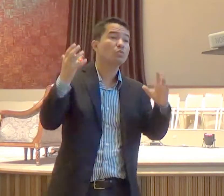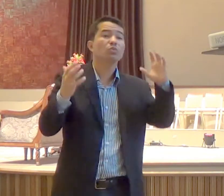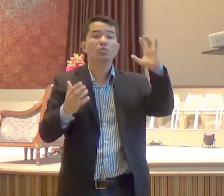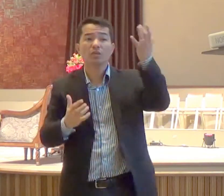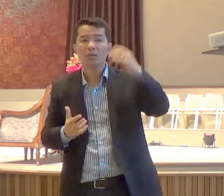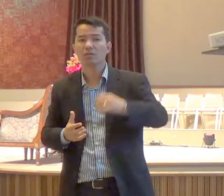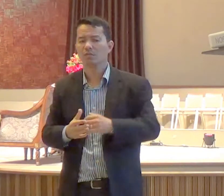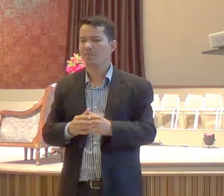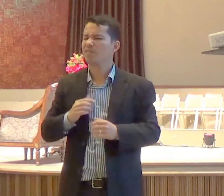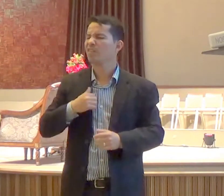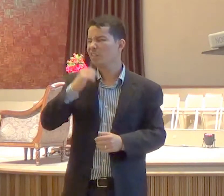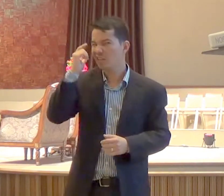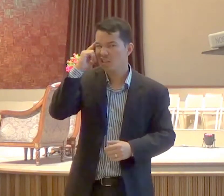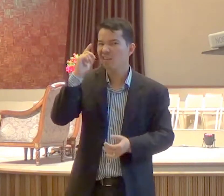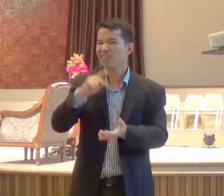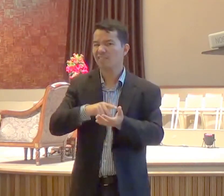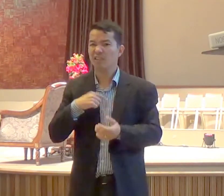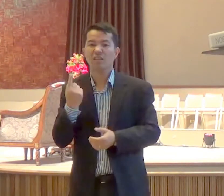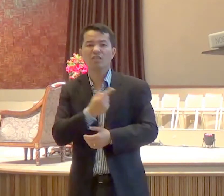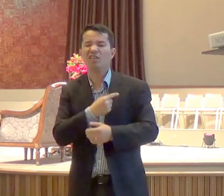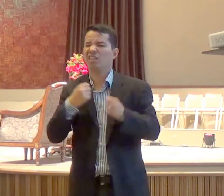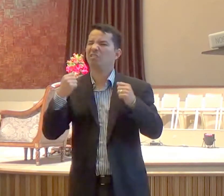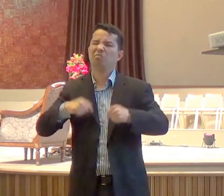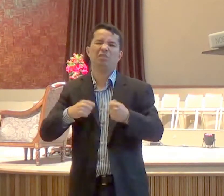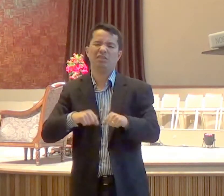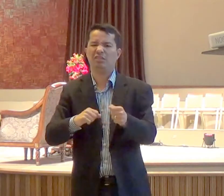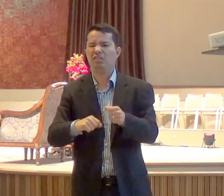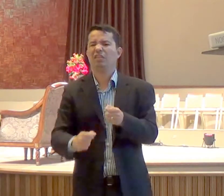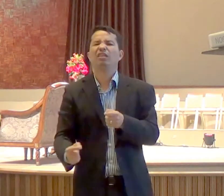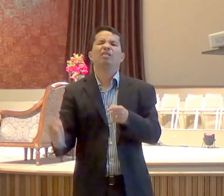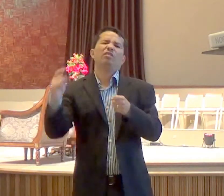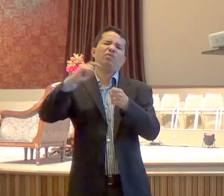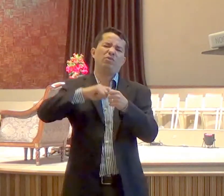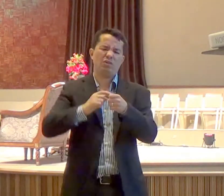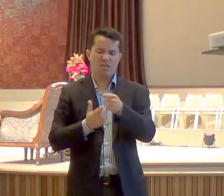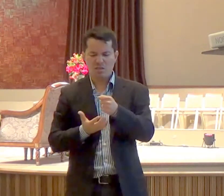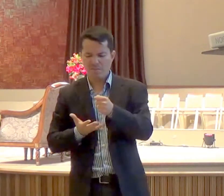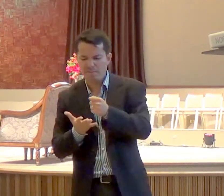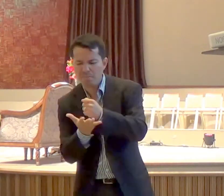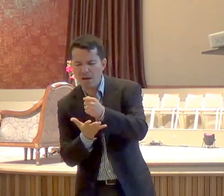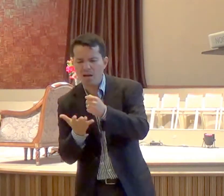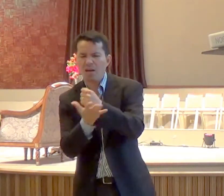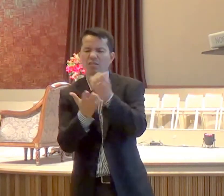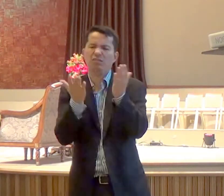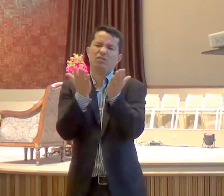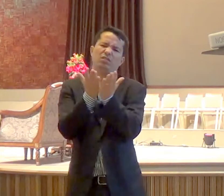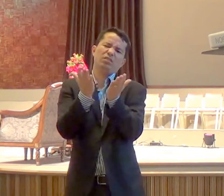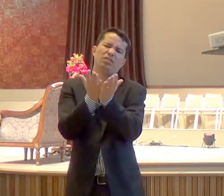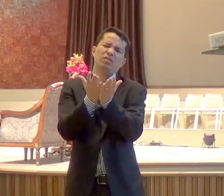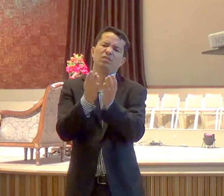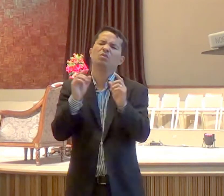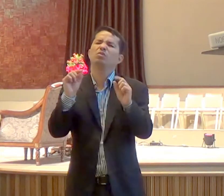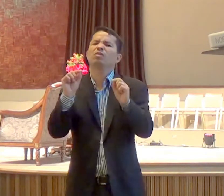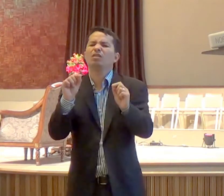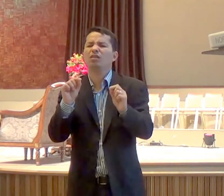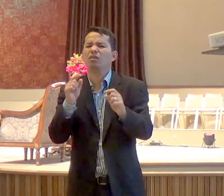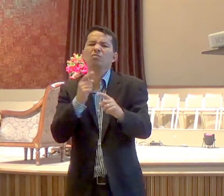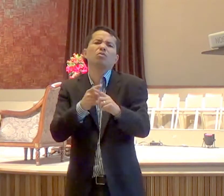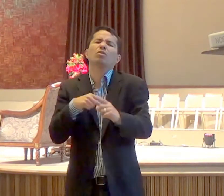eu penso queridos, que nós temos que voltar, a base, ao óbvio, qual é o óbvio, o óbvio é, por que pregamos o Evangelho,